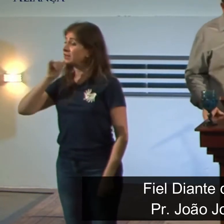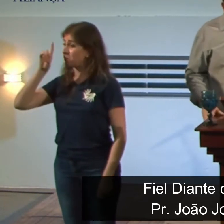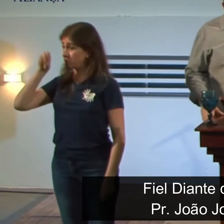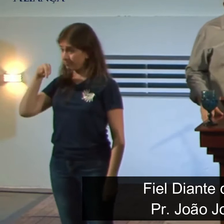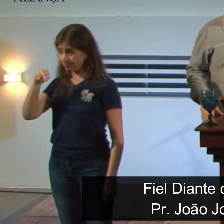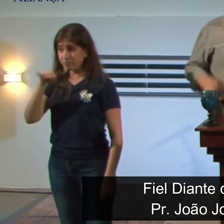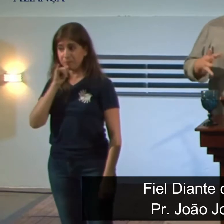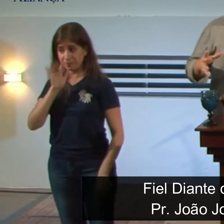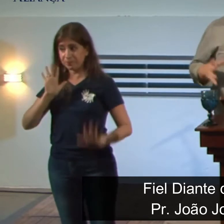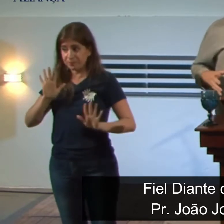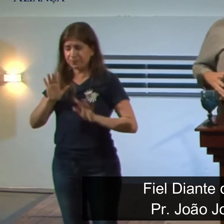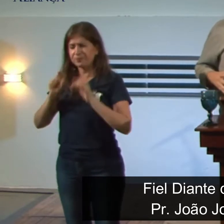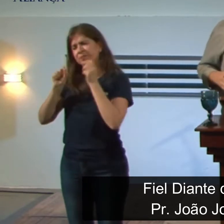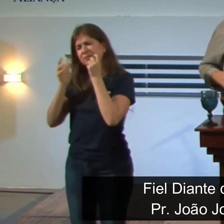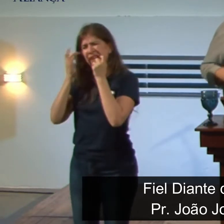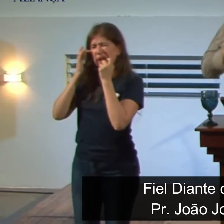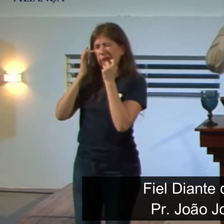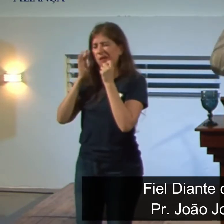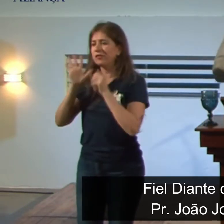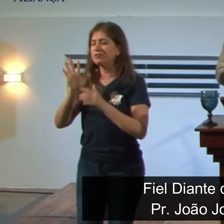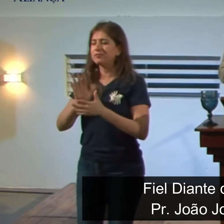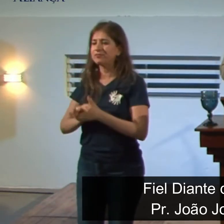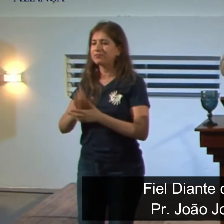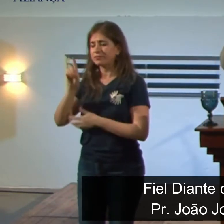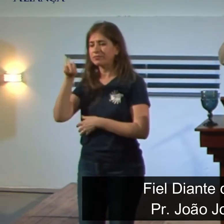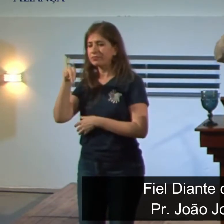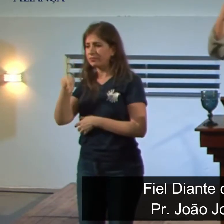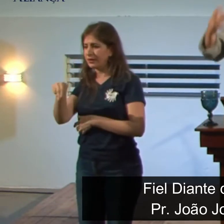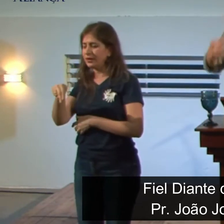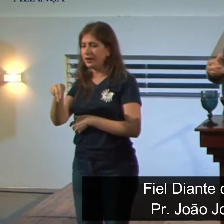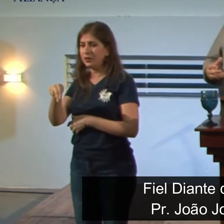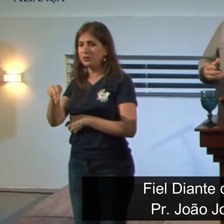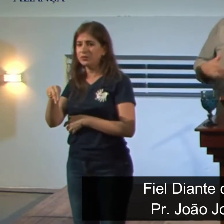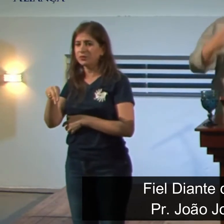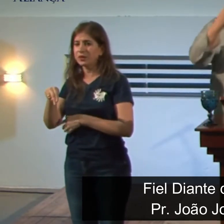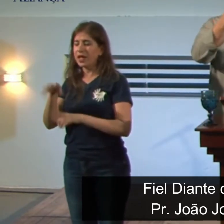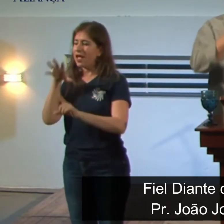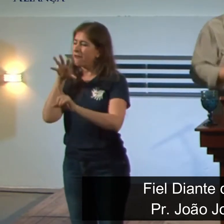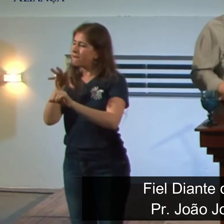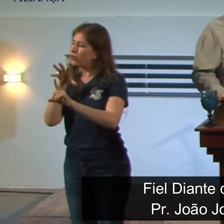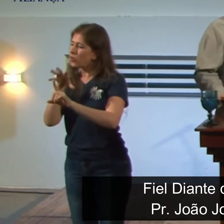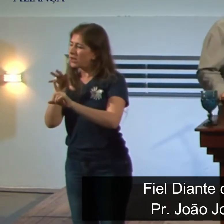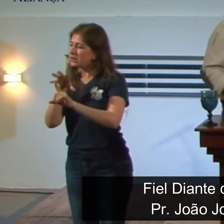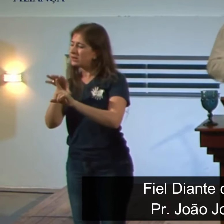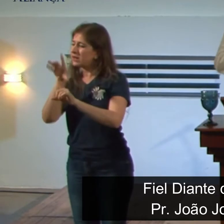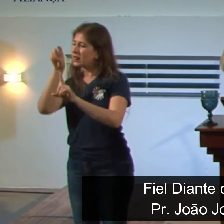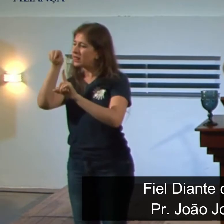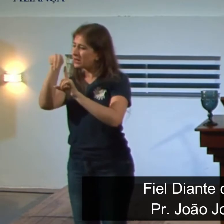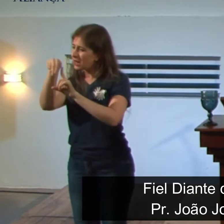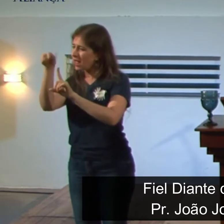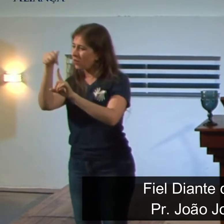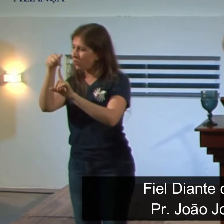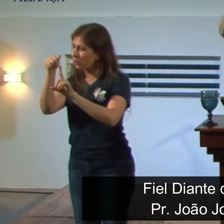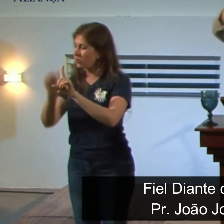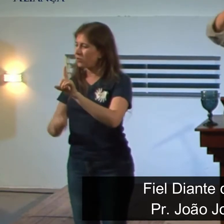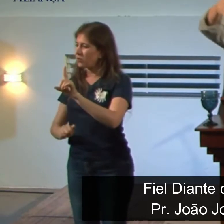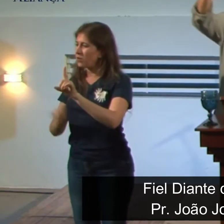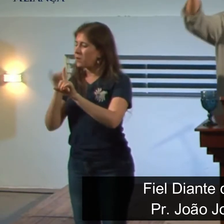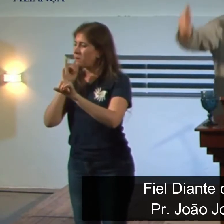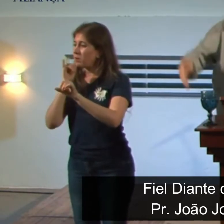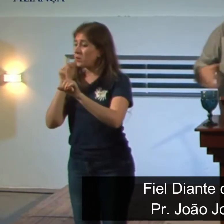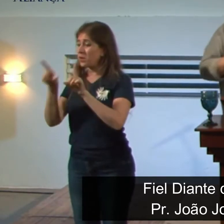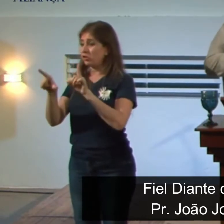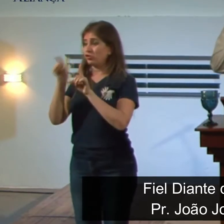Daniel. Quem sabe, irmãos, quem sabe o nível de influência que Daniel teve, por exemplo, na